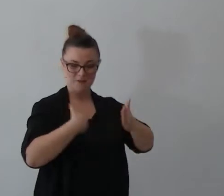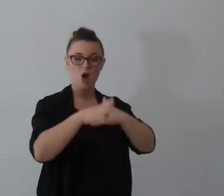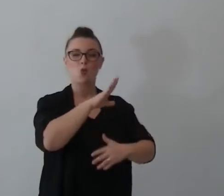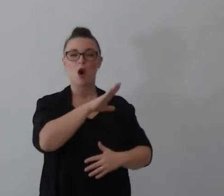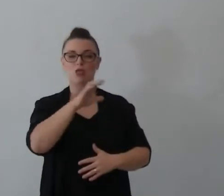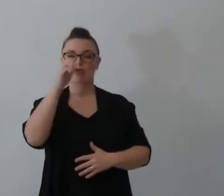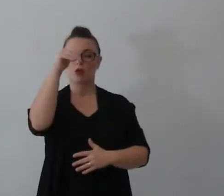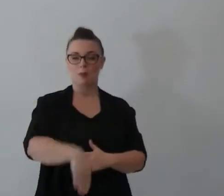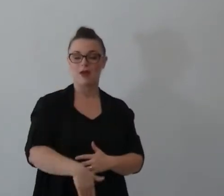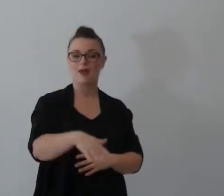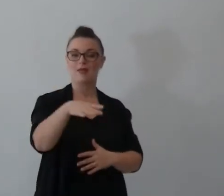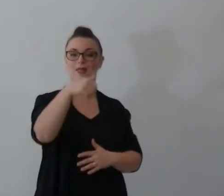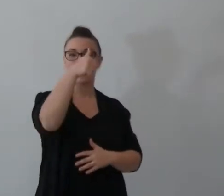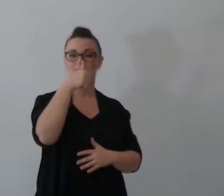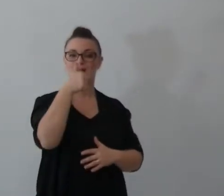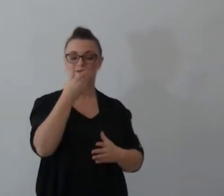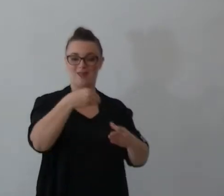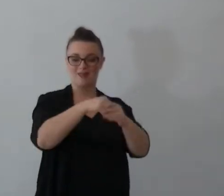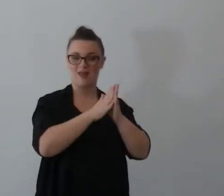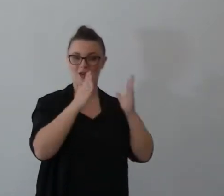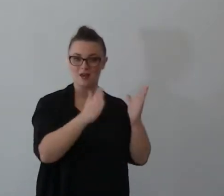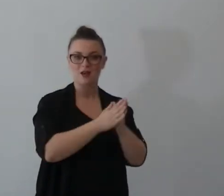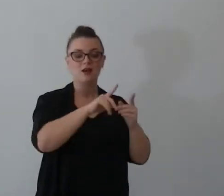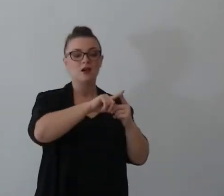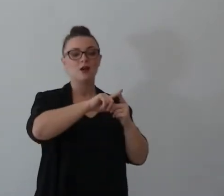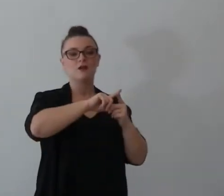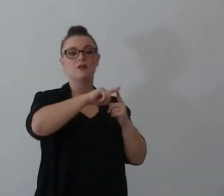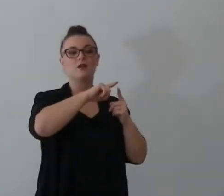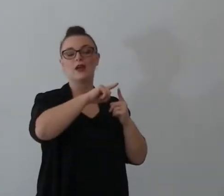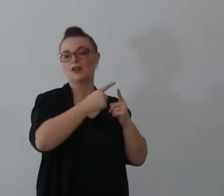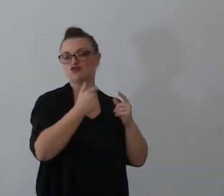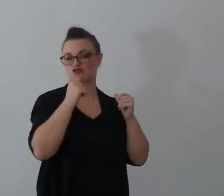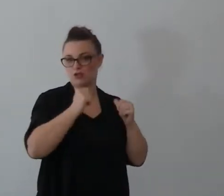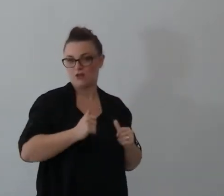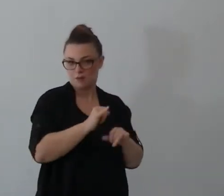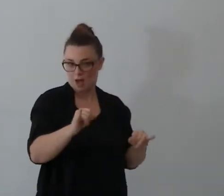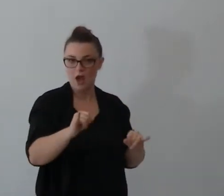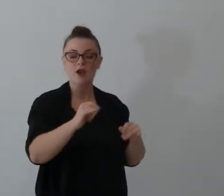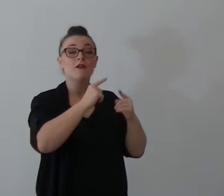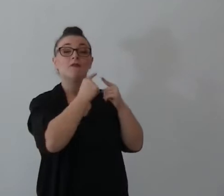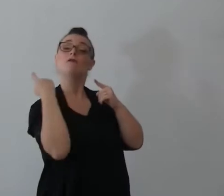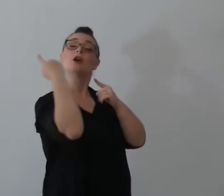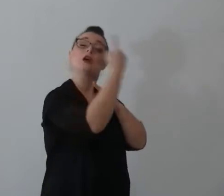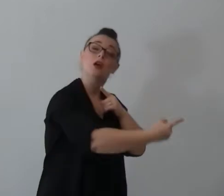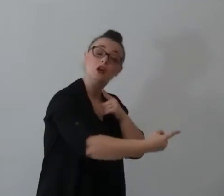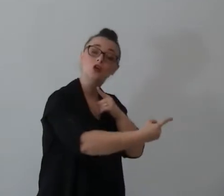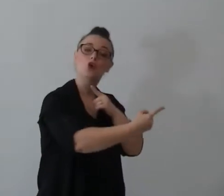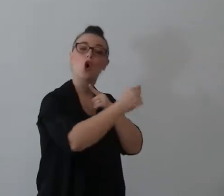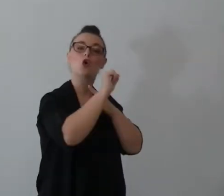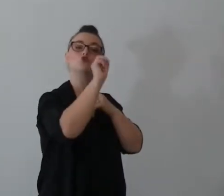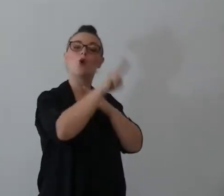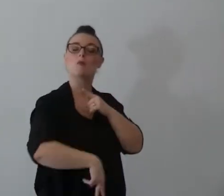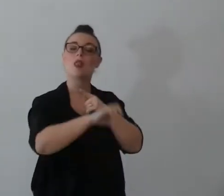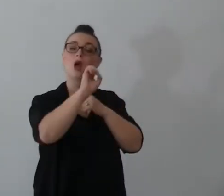guardate la curva arriviamo al 2015 dove più o meno le